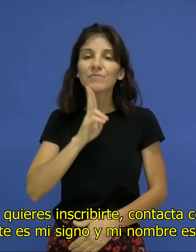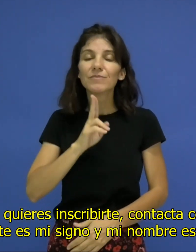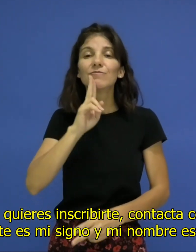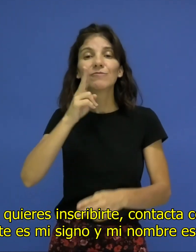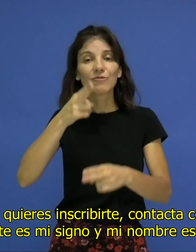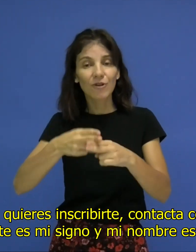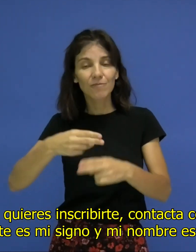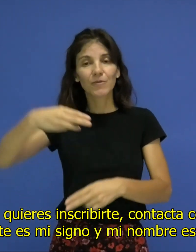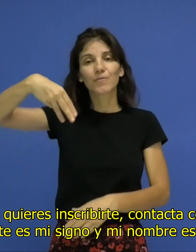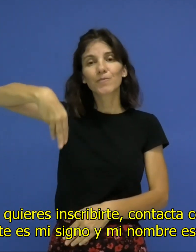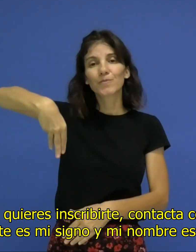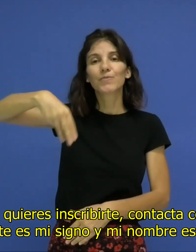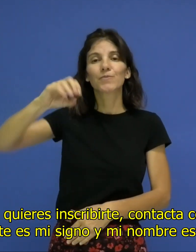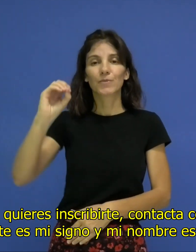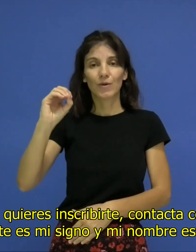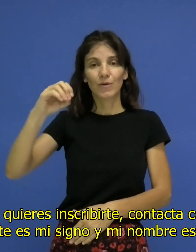conmigo. Este es mi signo.